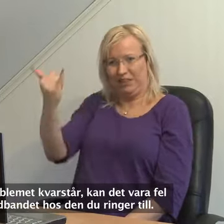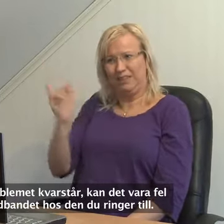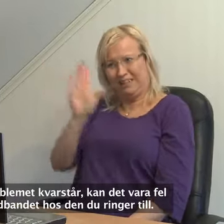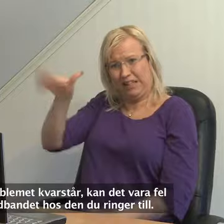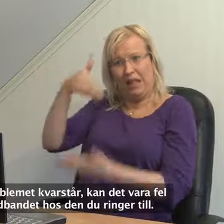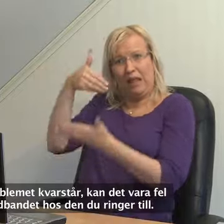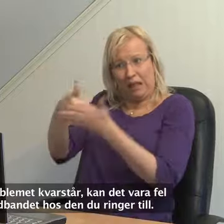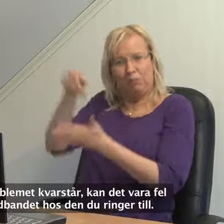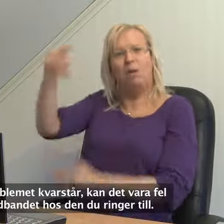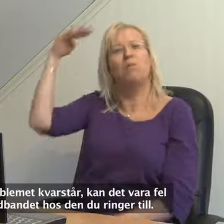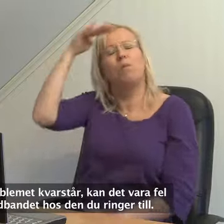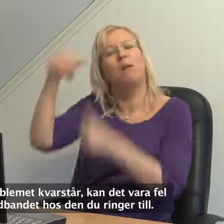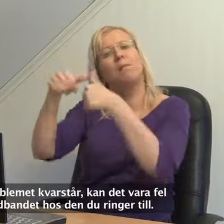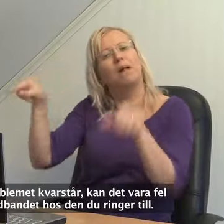personen som du faktiskt ringer till.